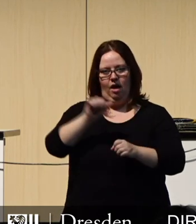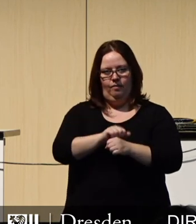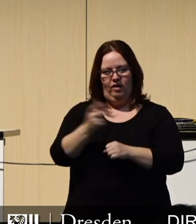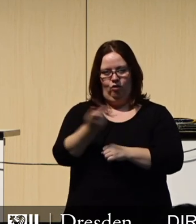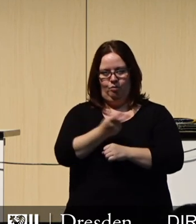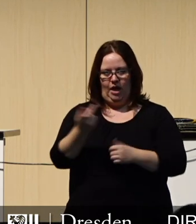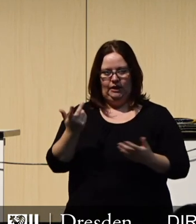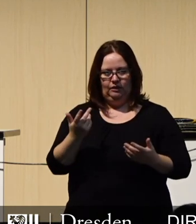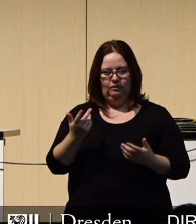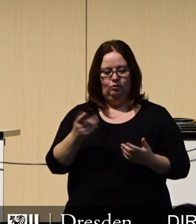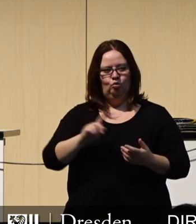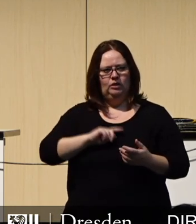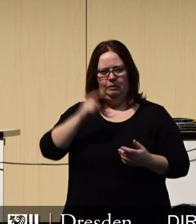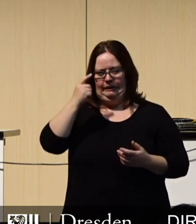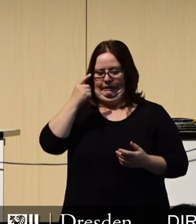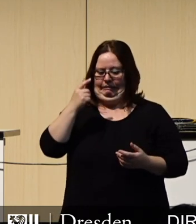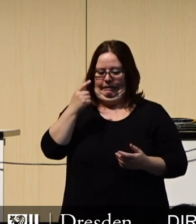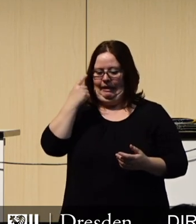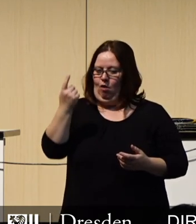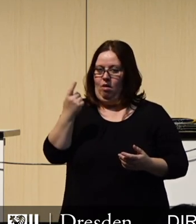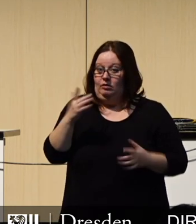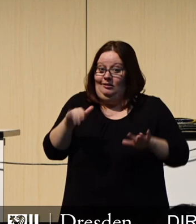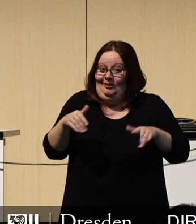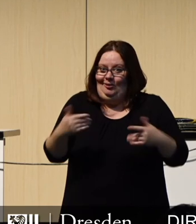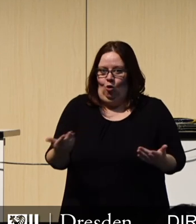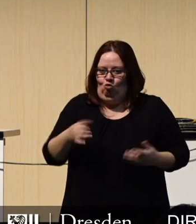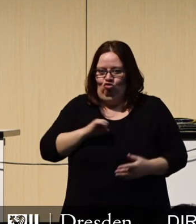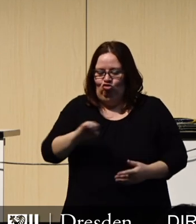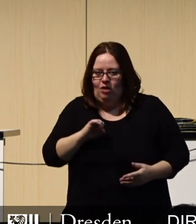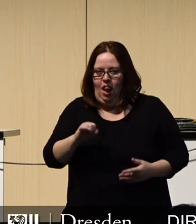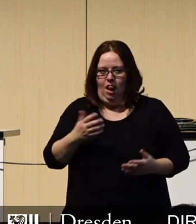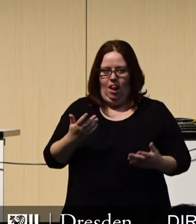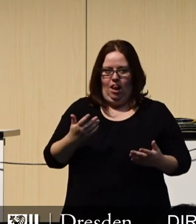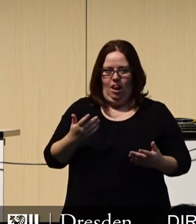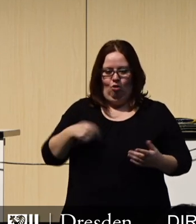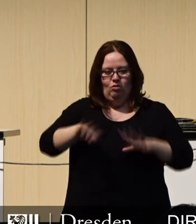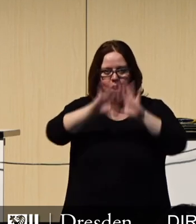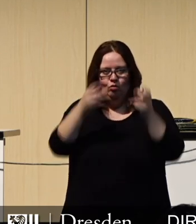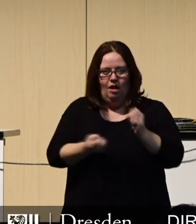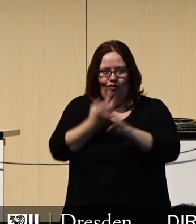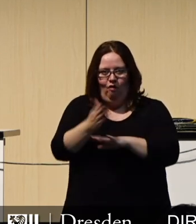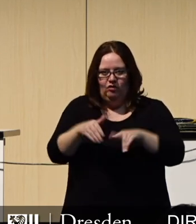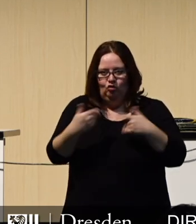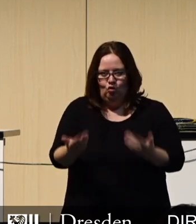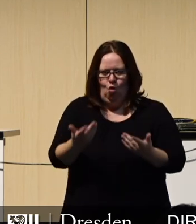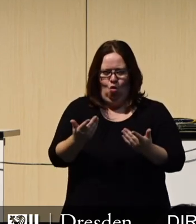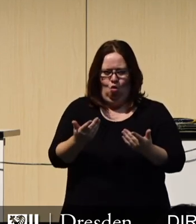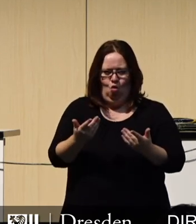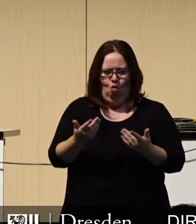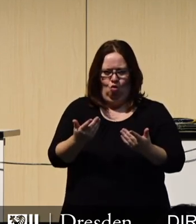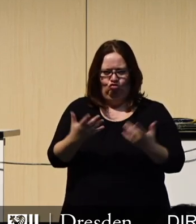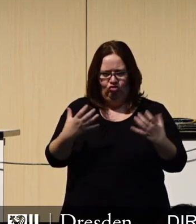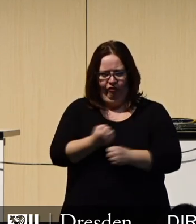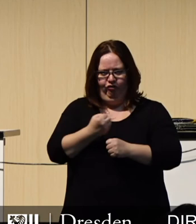Beigeordneten. Ich glaube nicht, dass so schnell jemand von Ihnen die Erstellung dieses Haushaltsentwurfs unter so schwierigen